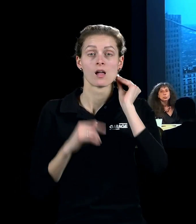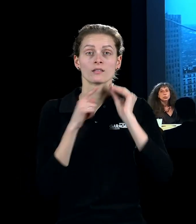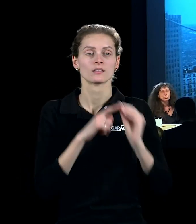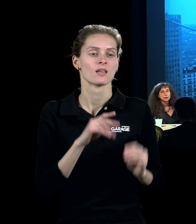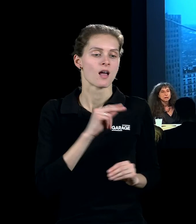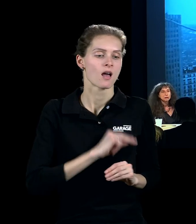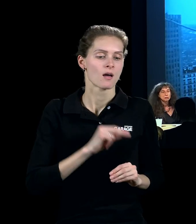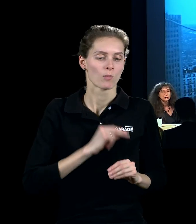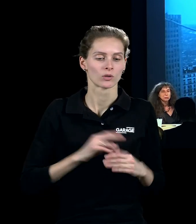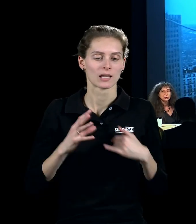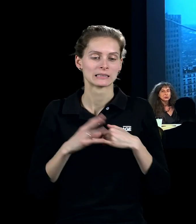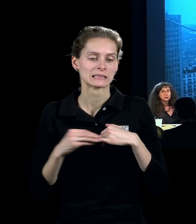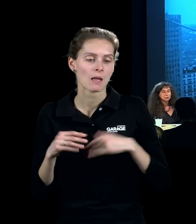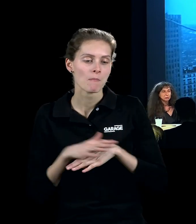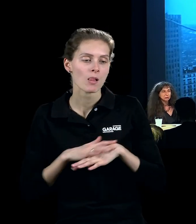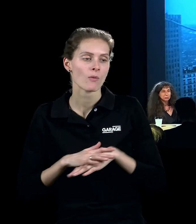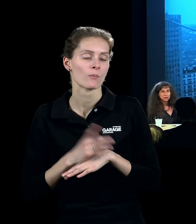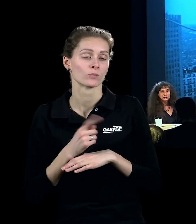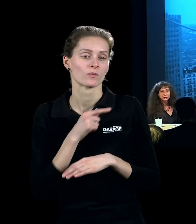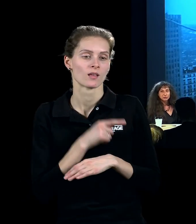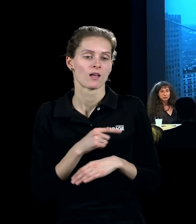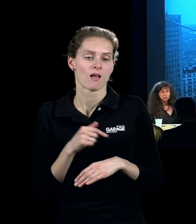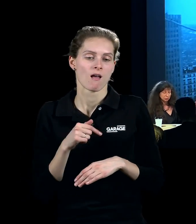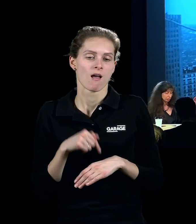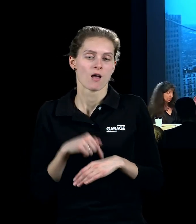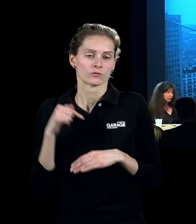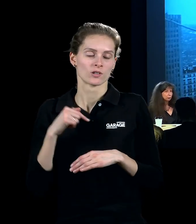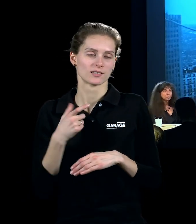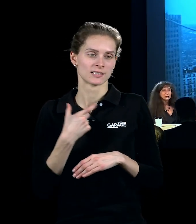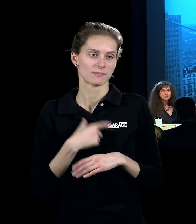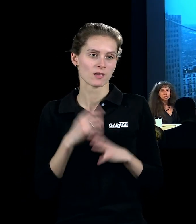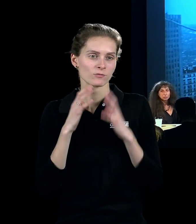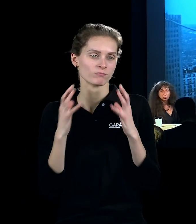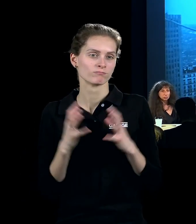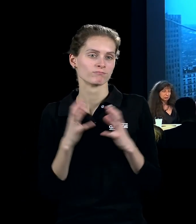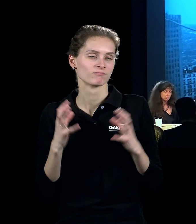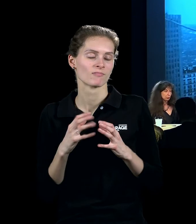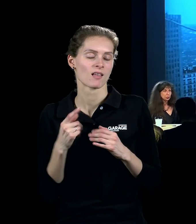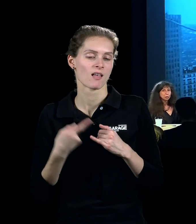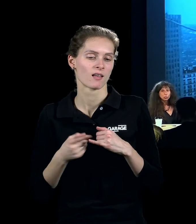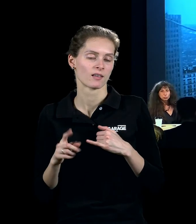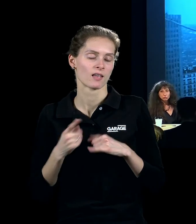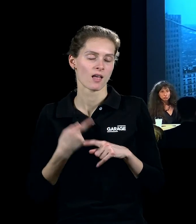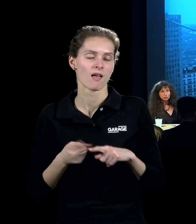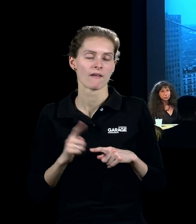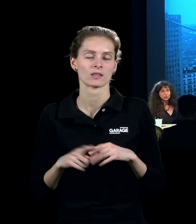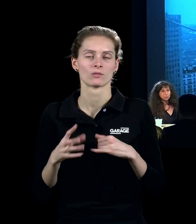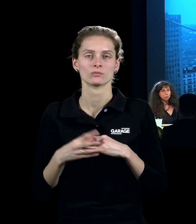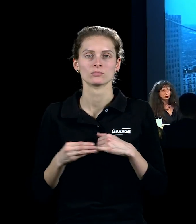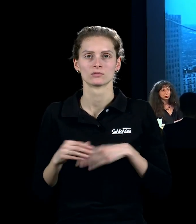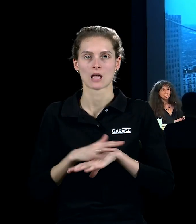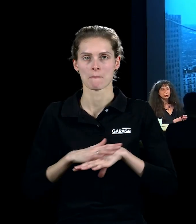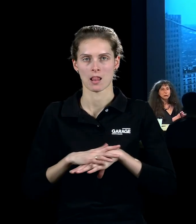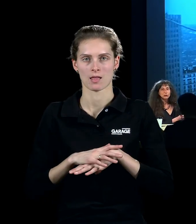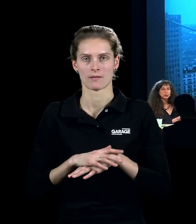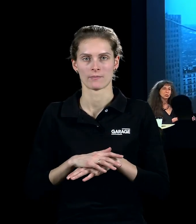землей, с почвой. Для них безопасность этого как ТПС, как дюбифе, действительно, там очень много было именно в европейском